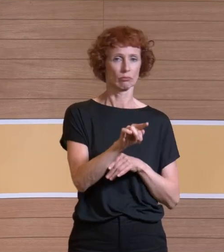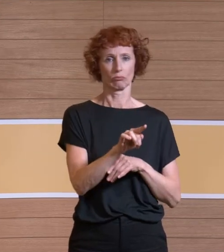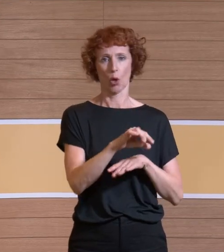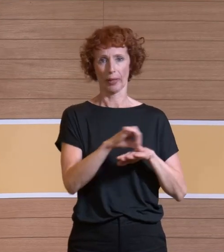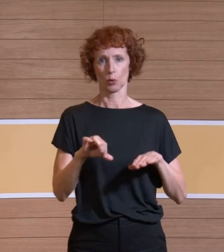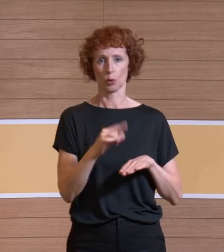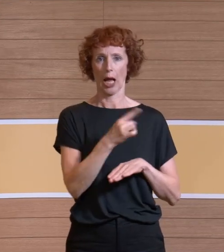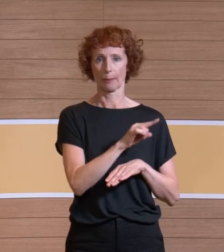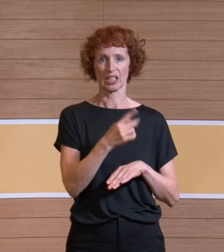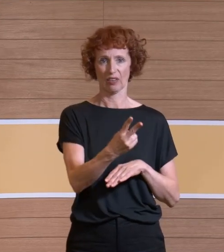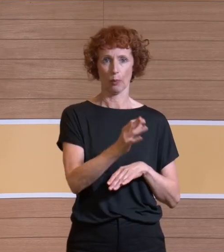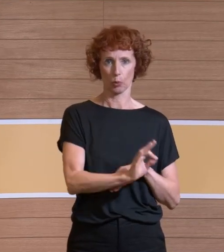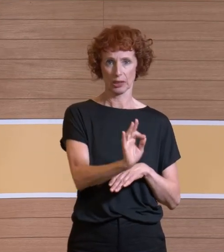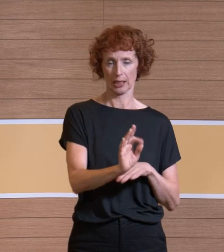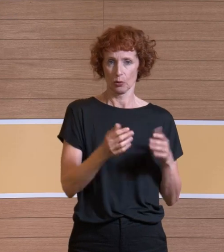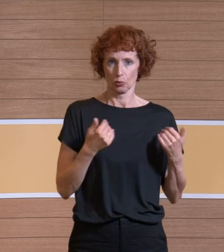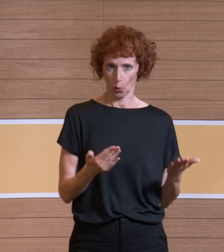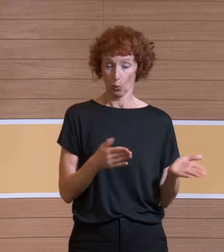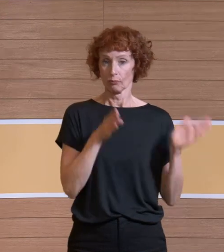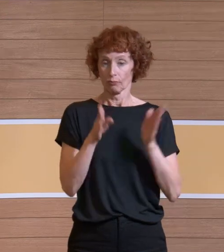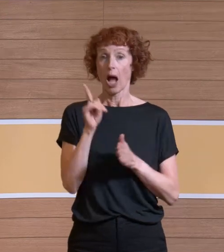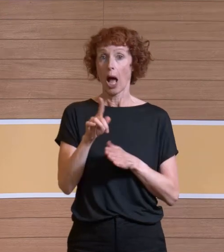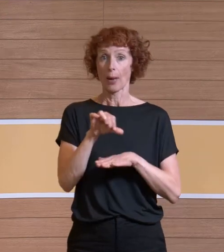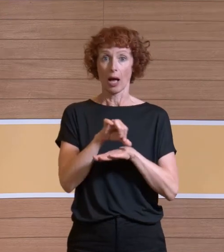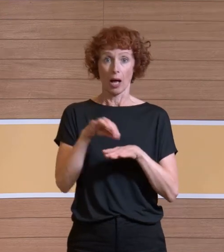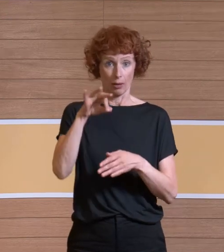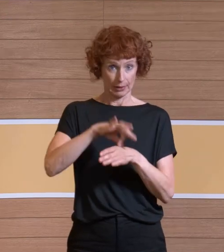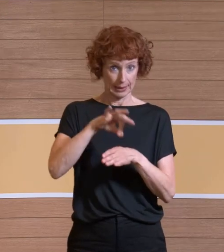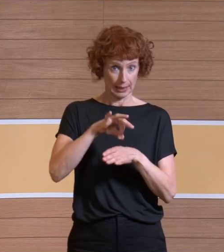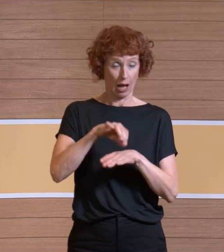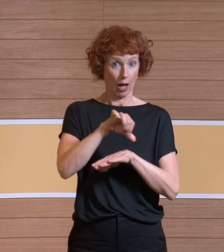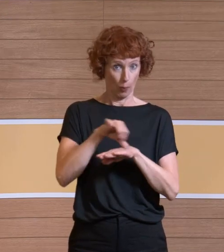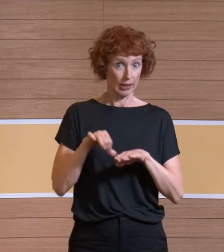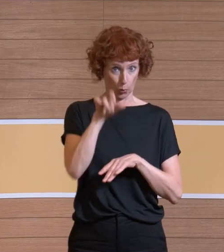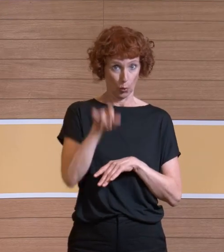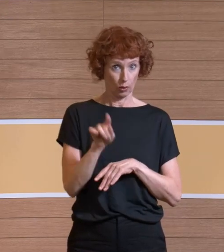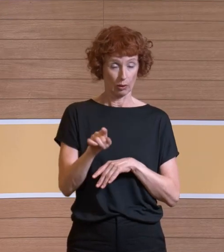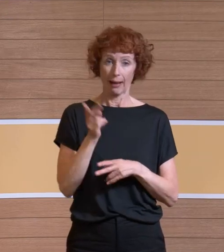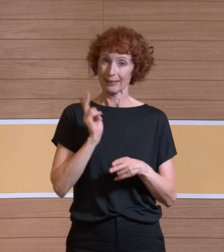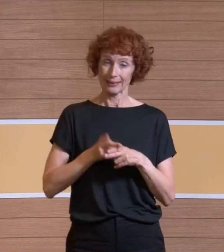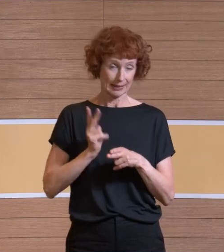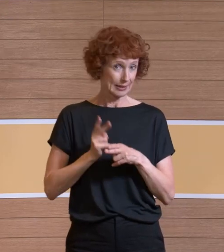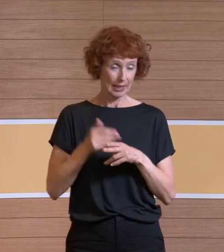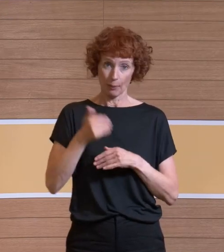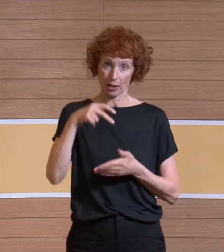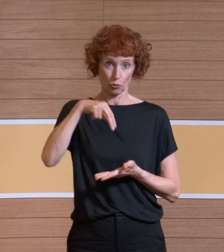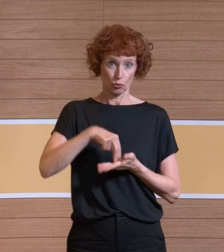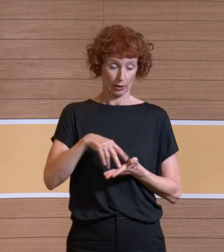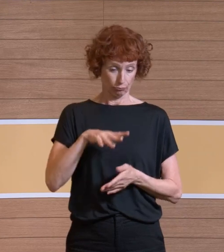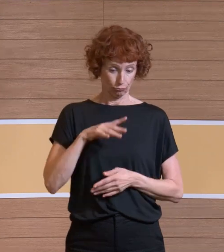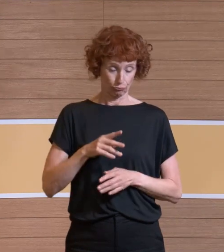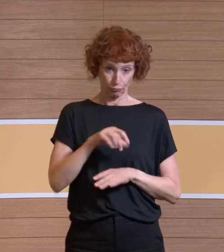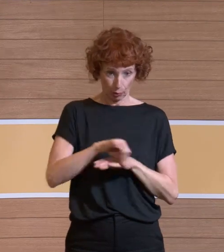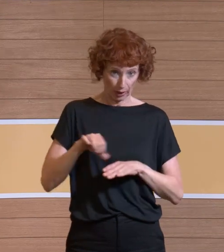bis 2 Prozent, ja, das ist so. Aber die Operateure steht und das OP-Team steht jeden Tag da und ist dem ausgesetzt. Das muss man einfach sehen.